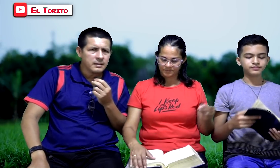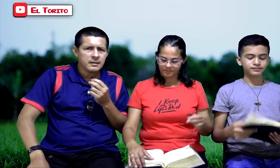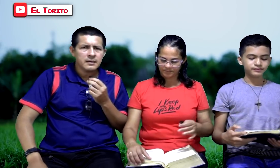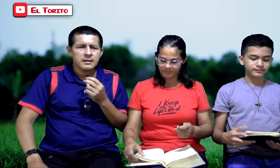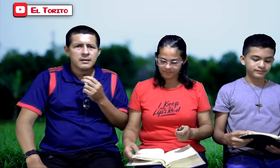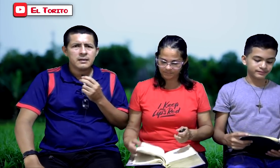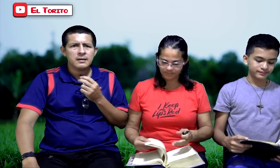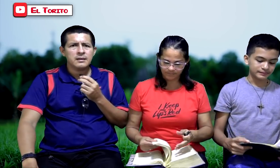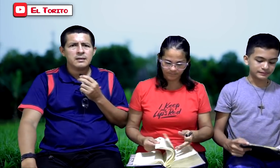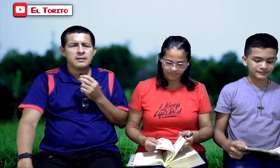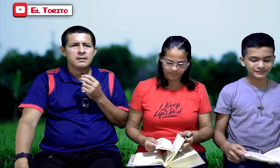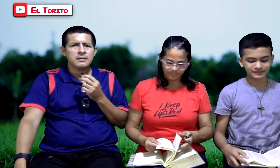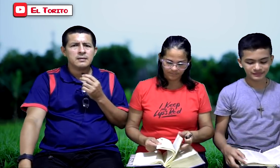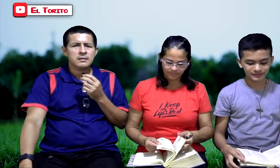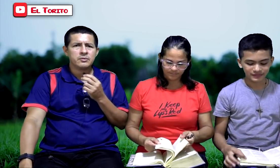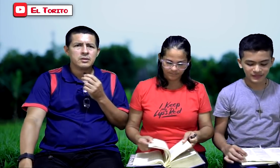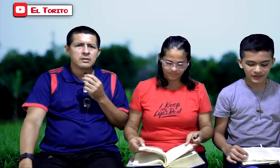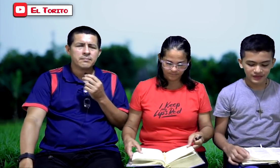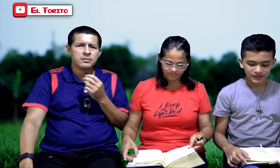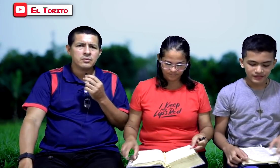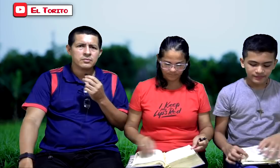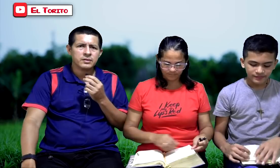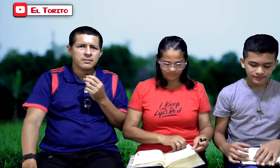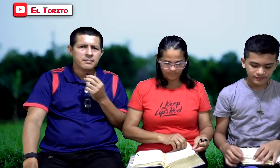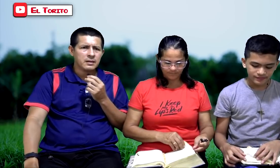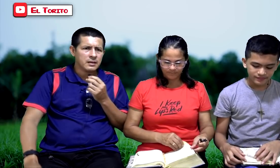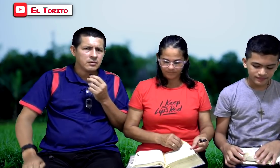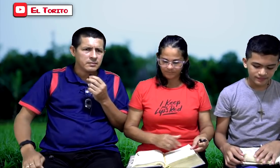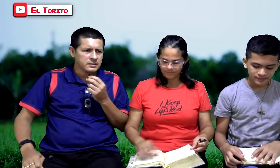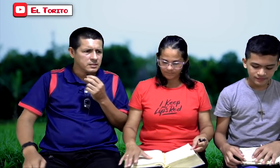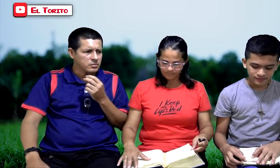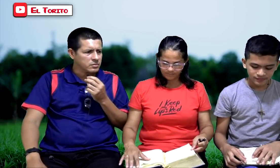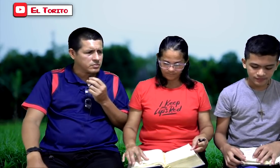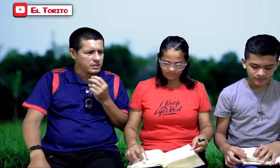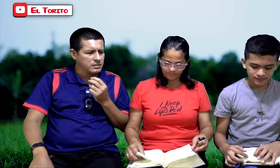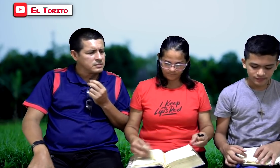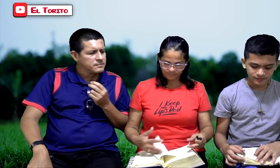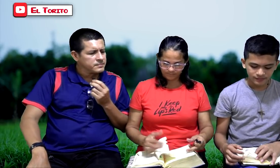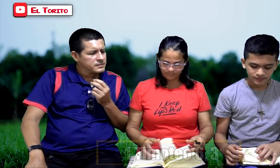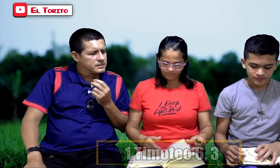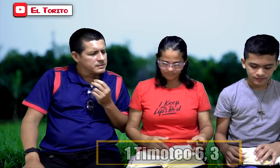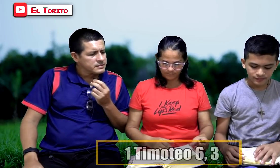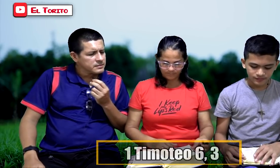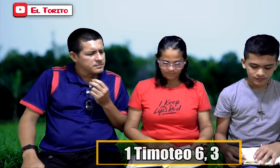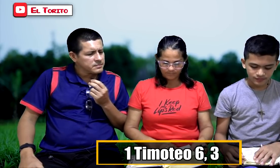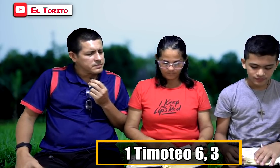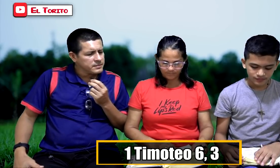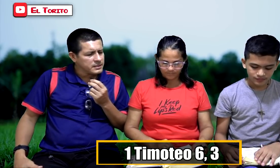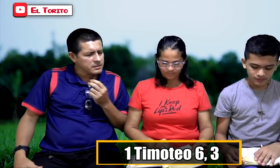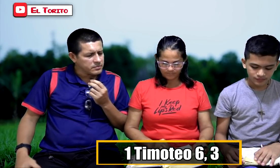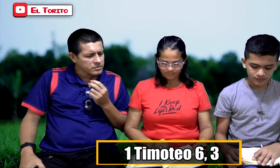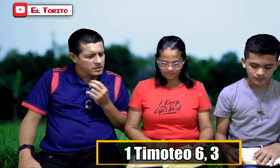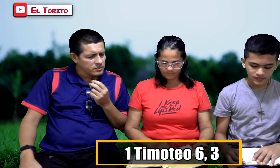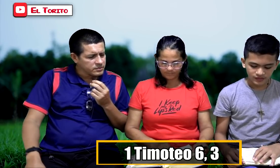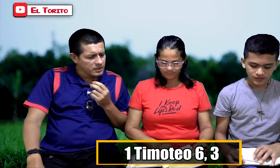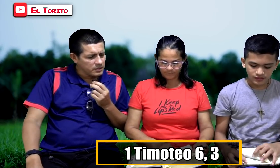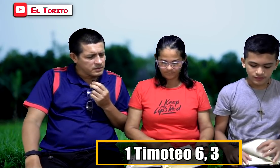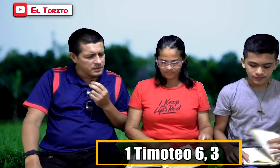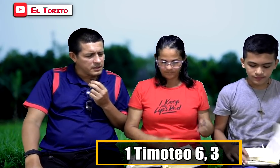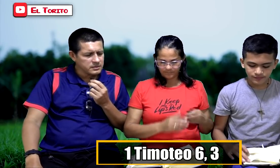de Timoteo capítulo 6. Vamos a leer los versículos 3. Primera de Timoteo 6, 3.